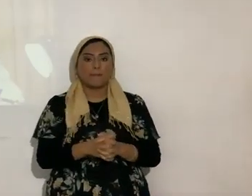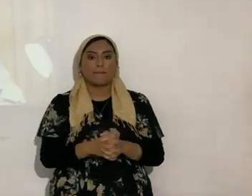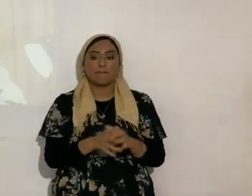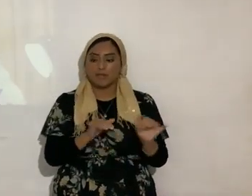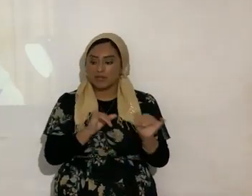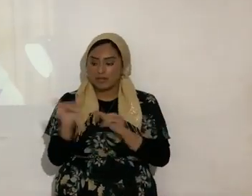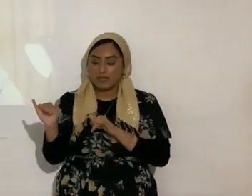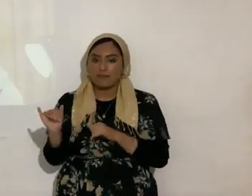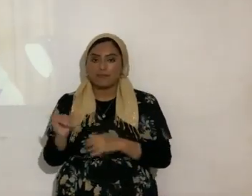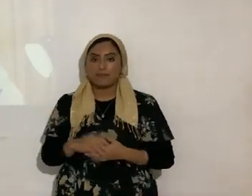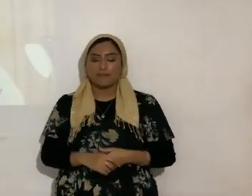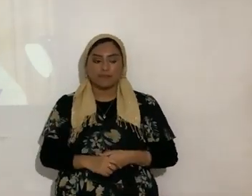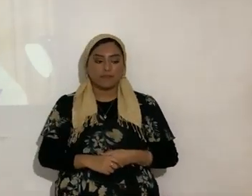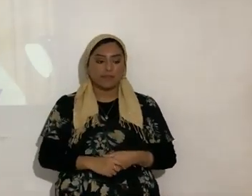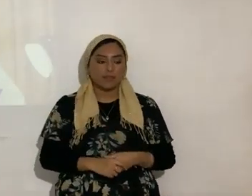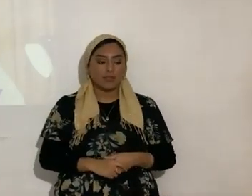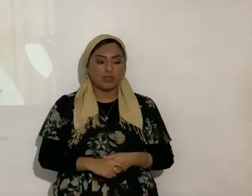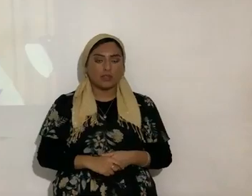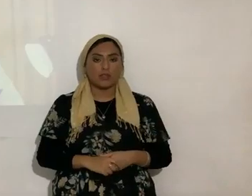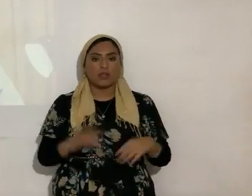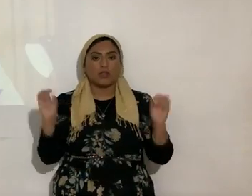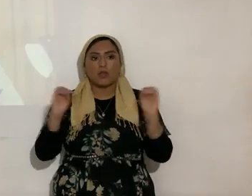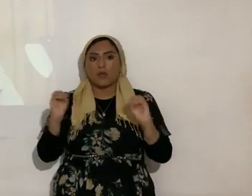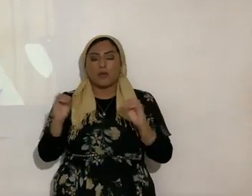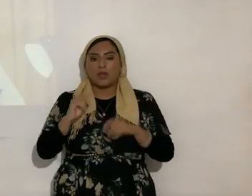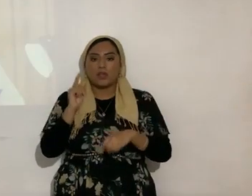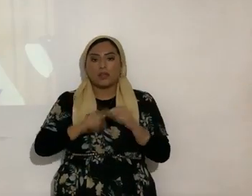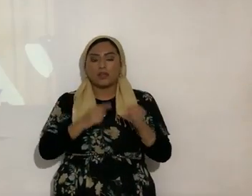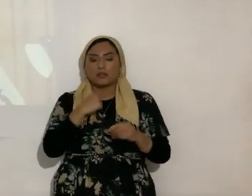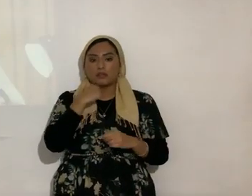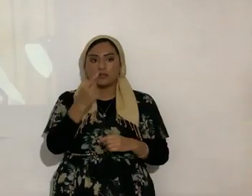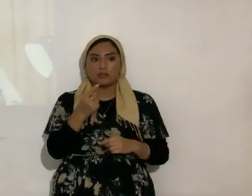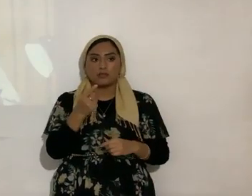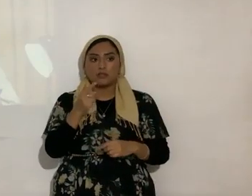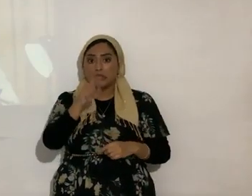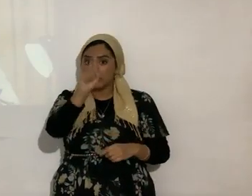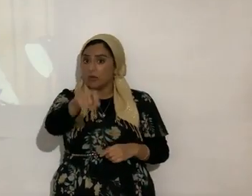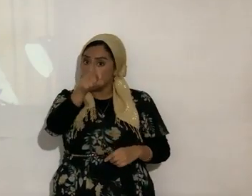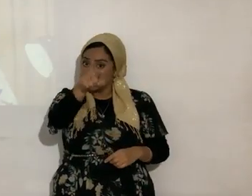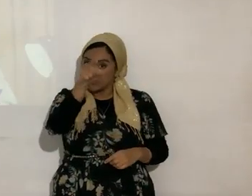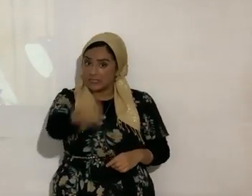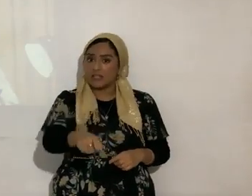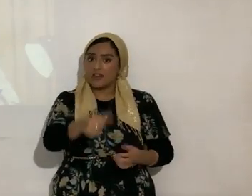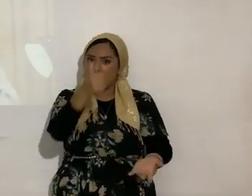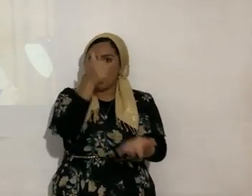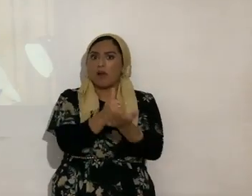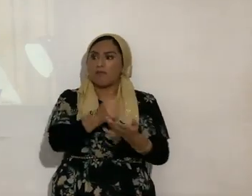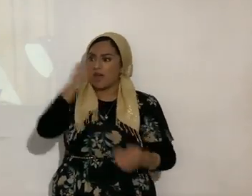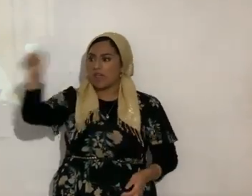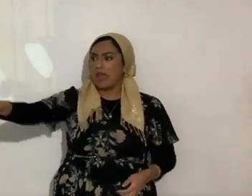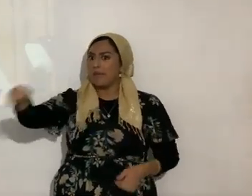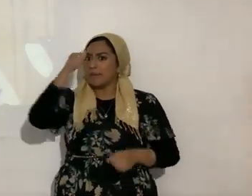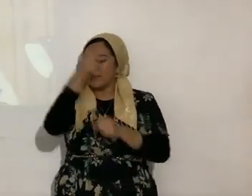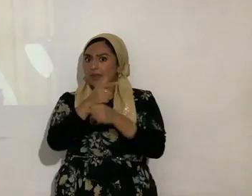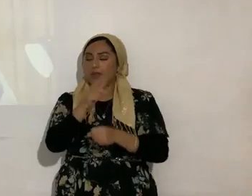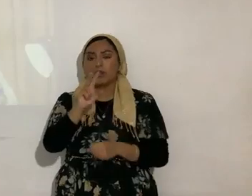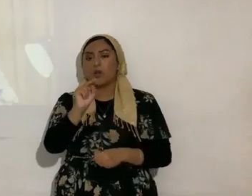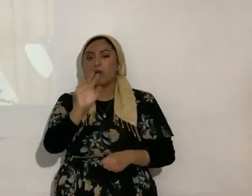bueno a nadie se le puede forzar a decir tú tienes que ayudar a esos hermanos no a nadie tiene que nacer